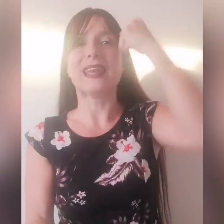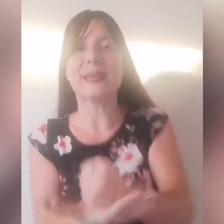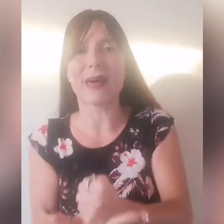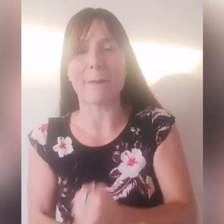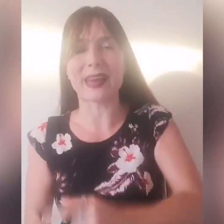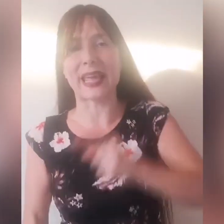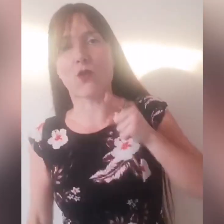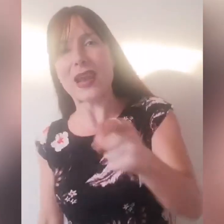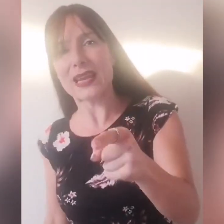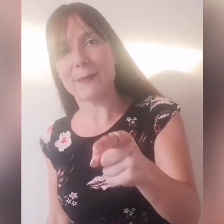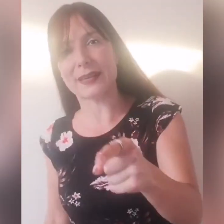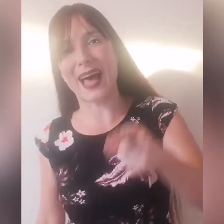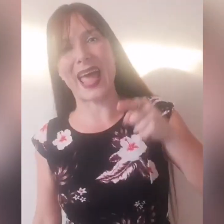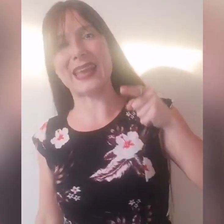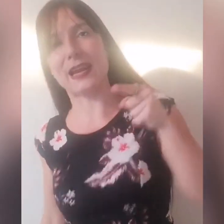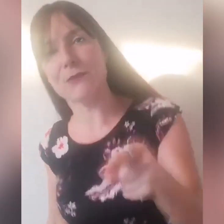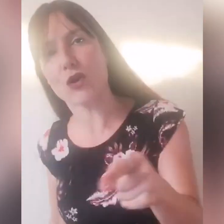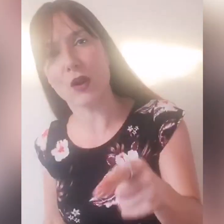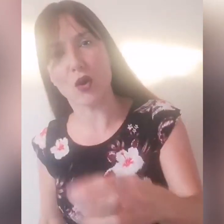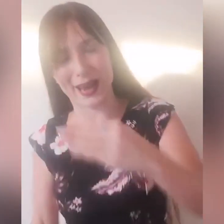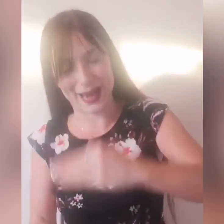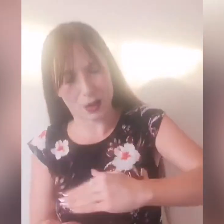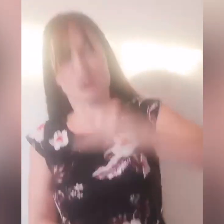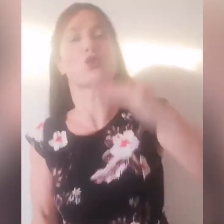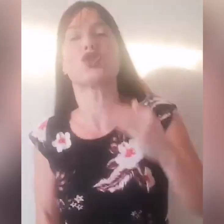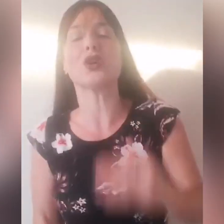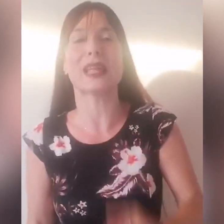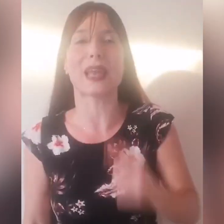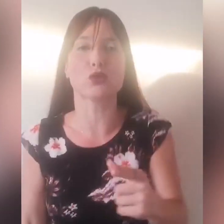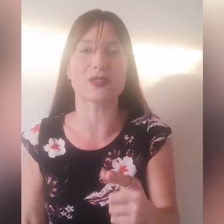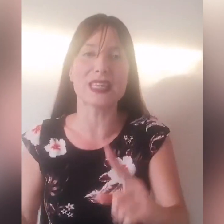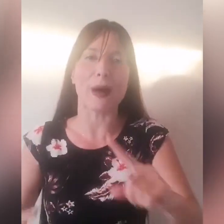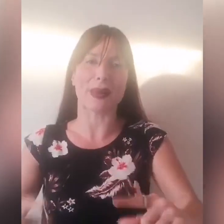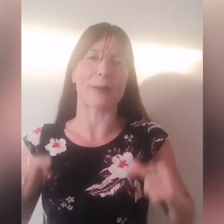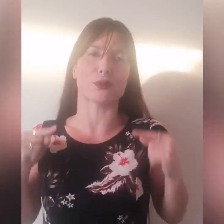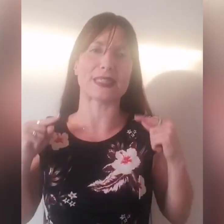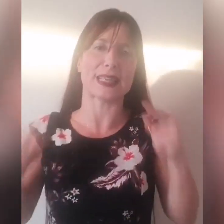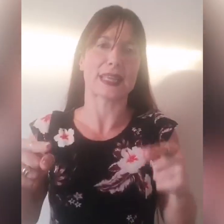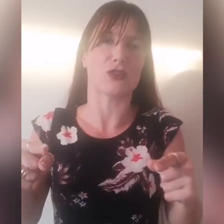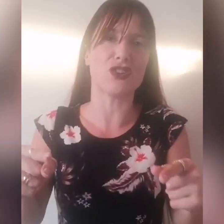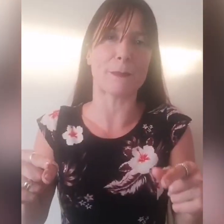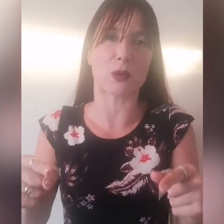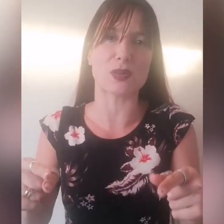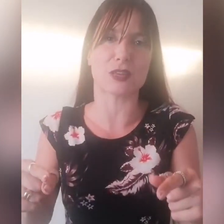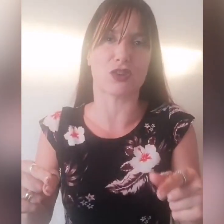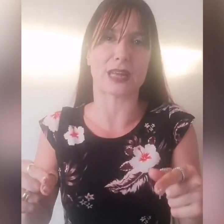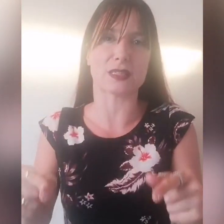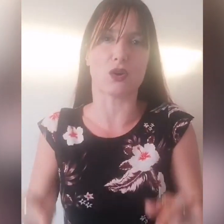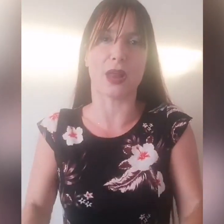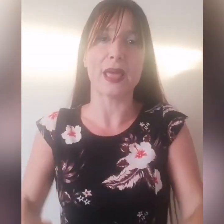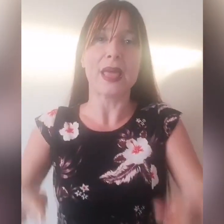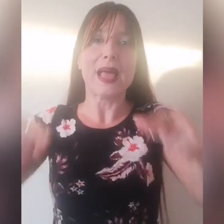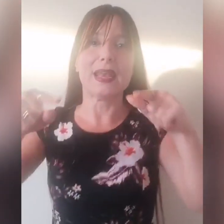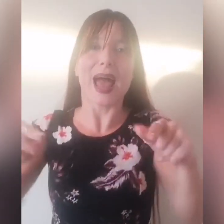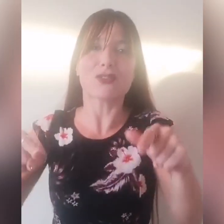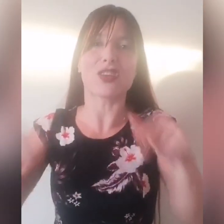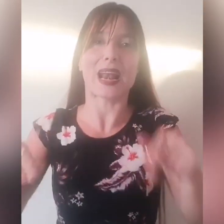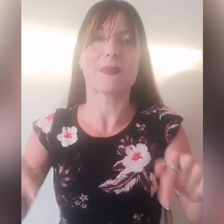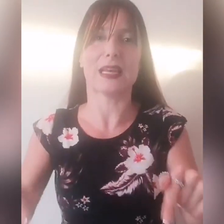libera, perché in quella libertà e nel mio valore e nella costruzione dell'autostima perché potesse essere agita per questa generazione, là c'era la mia